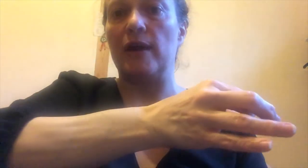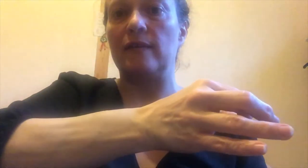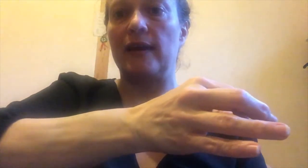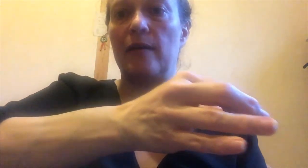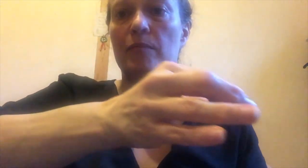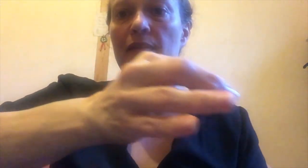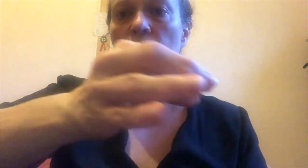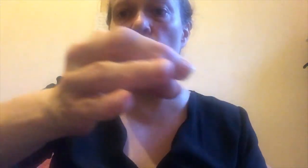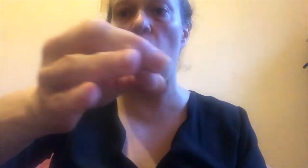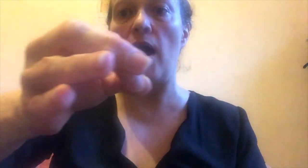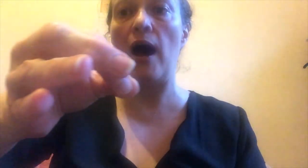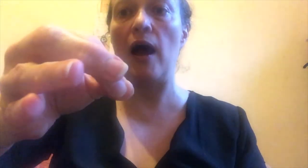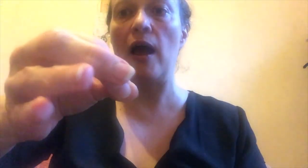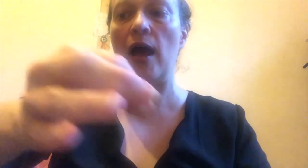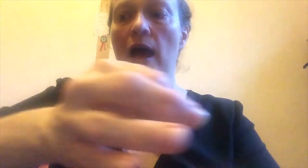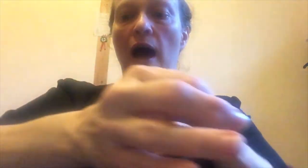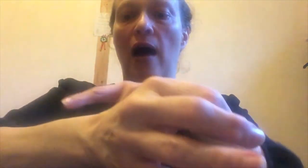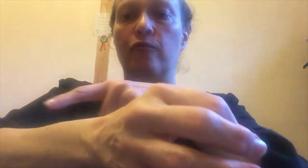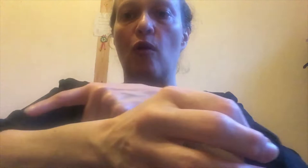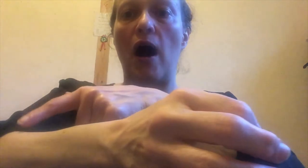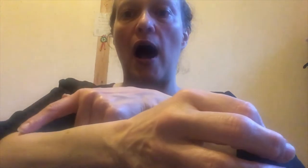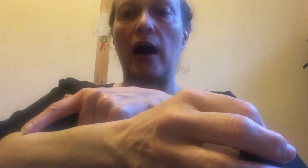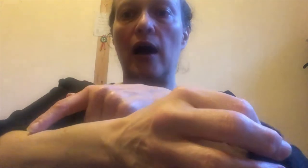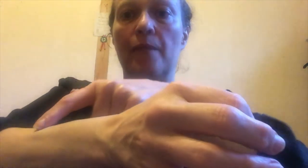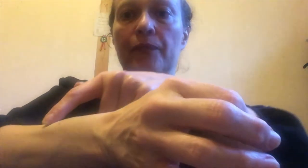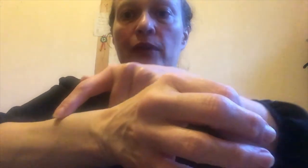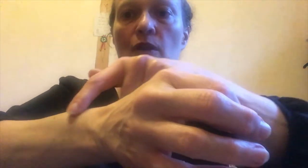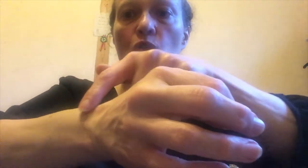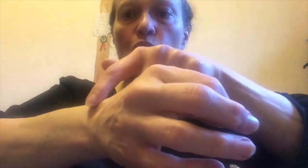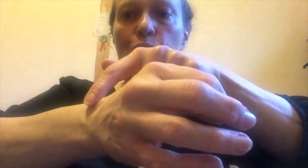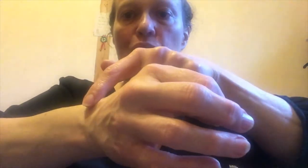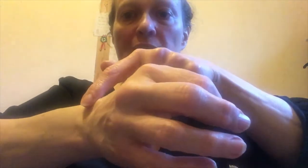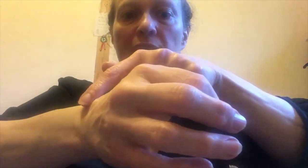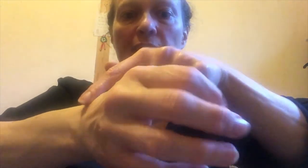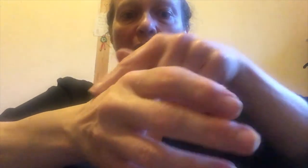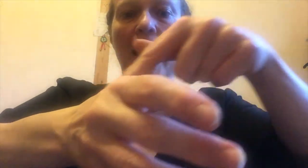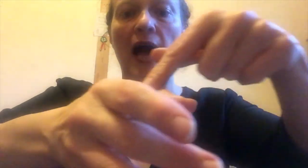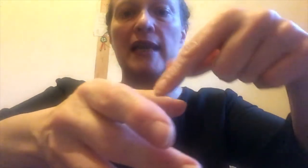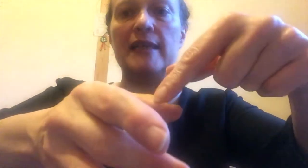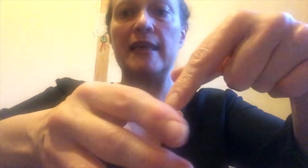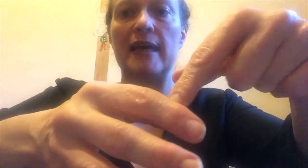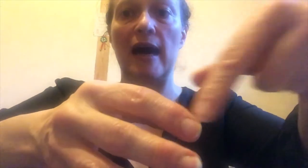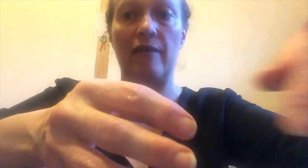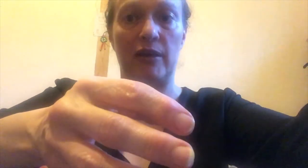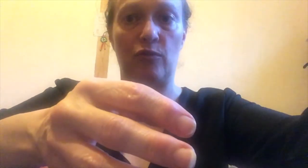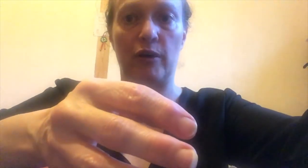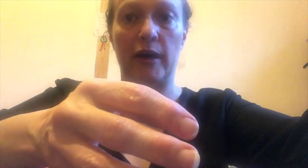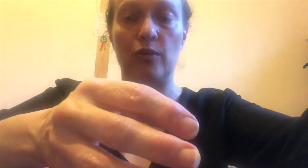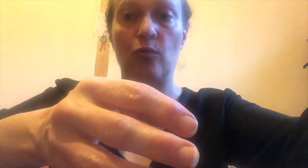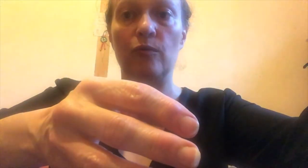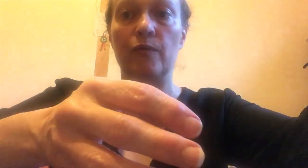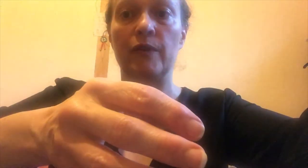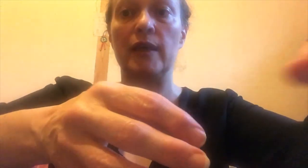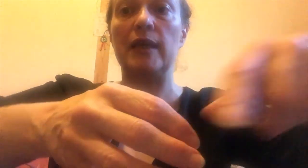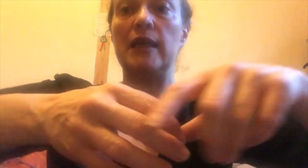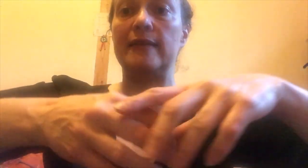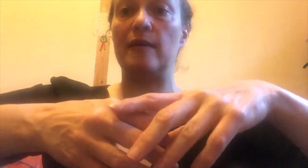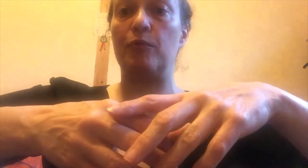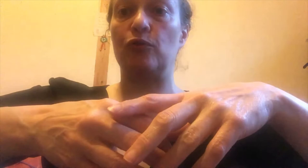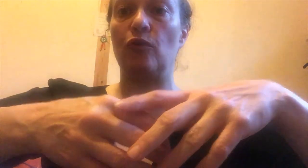un trait bien droit, avoir le poignet aligné avec le crayon, il est important